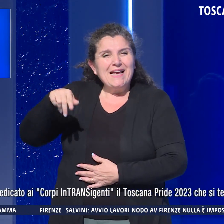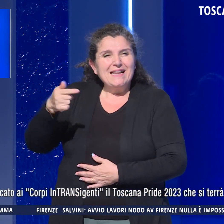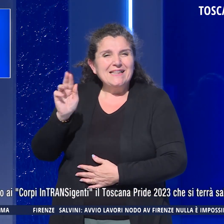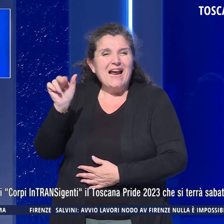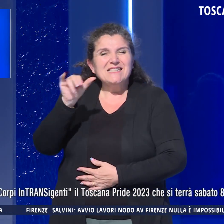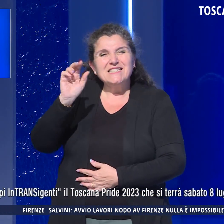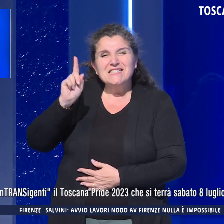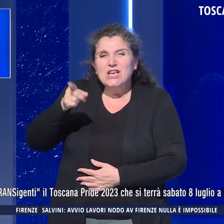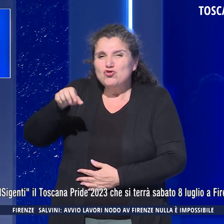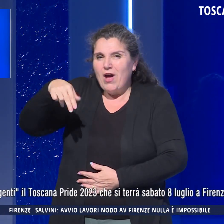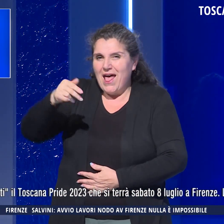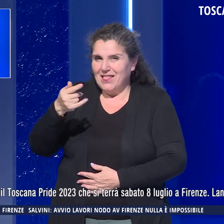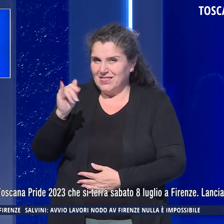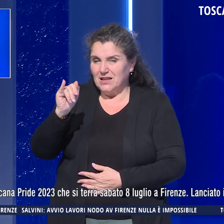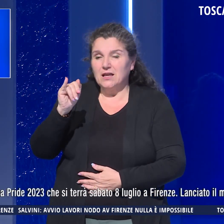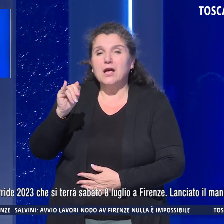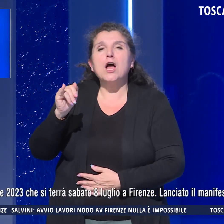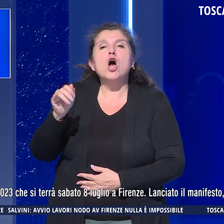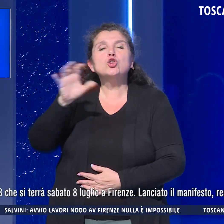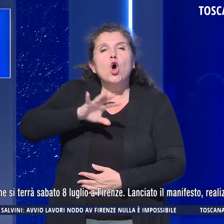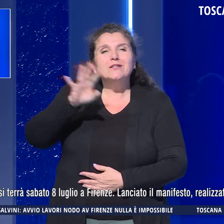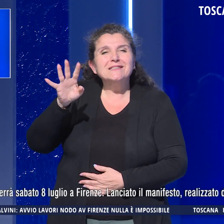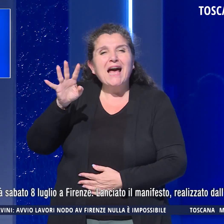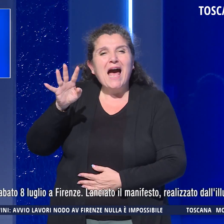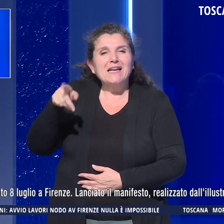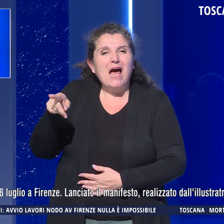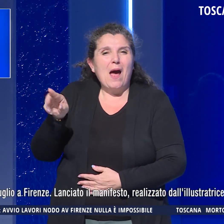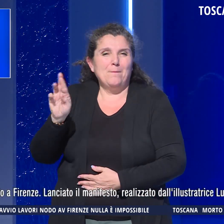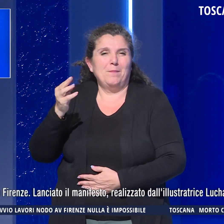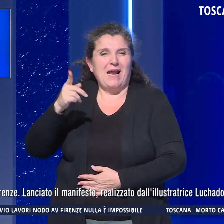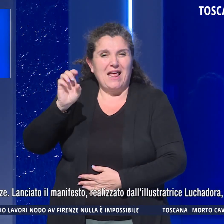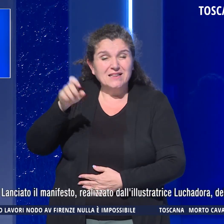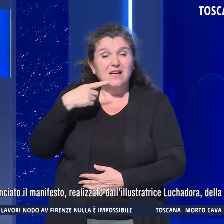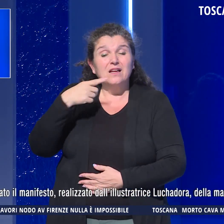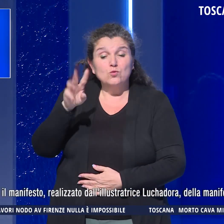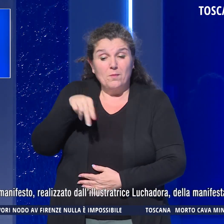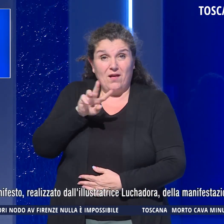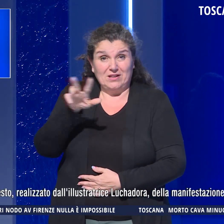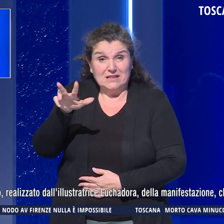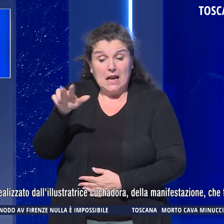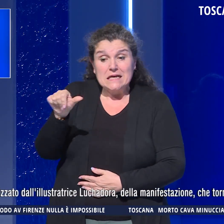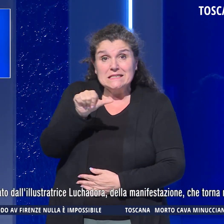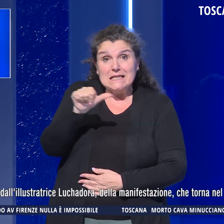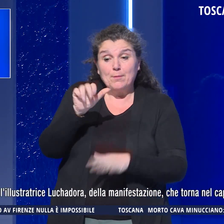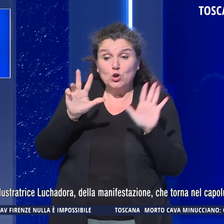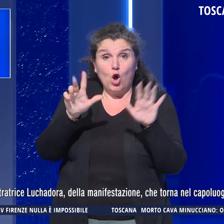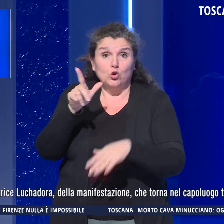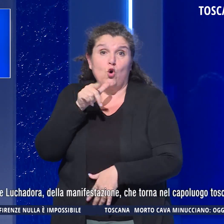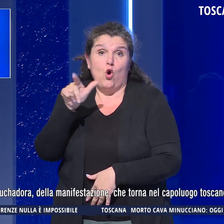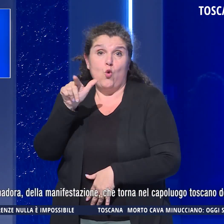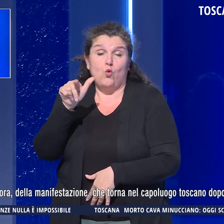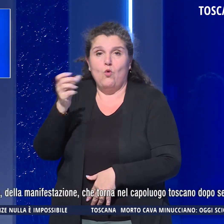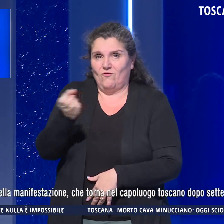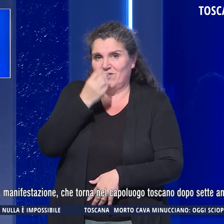Toscana Pride 2023 che si terrà sabato 8 luglio a